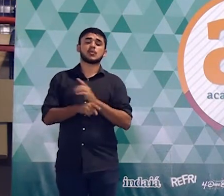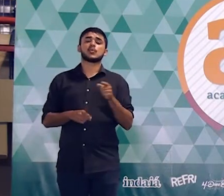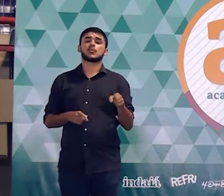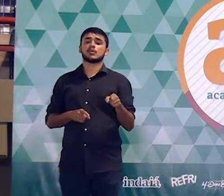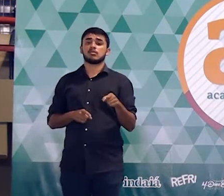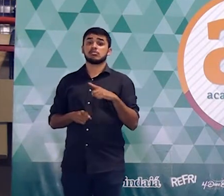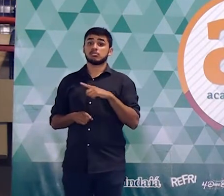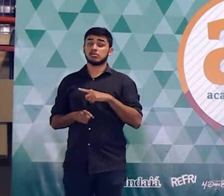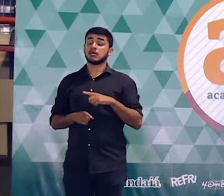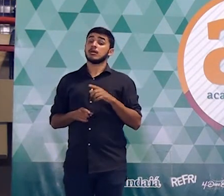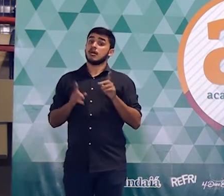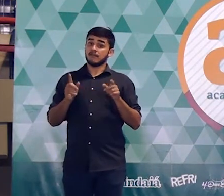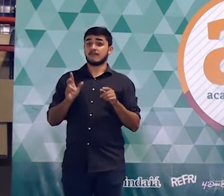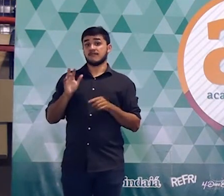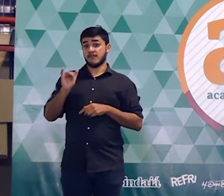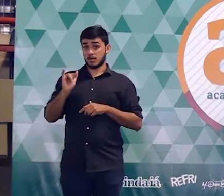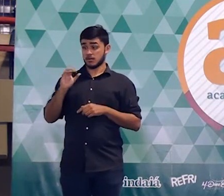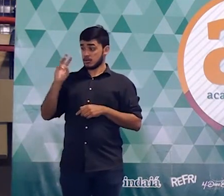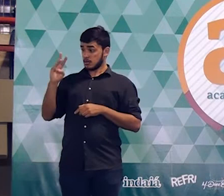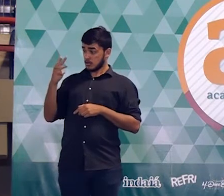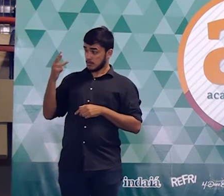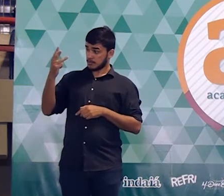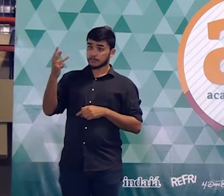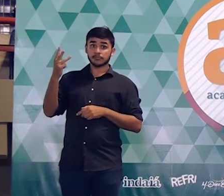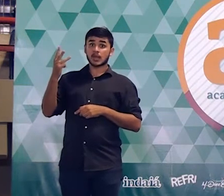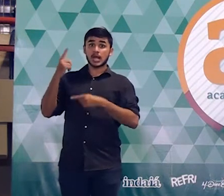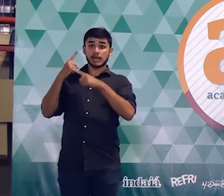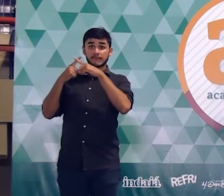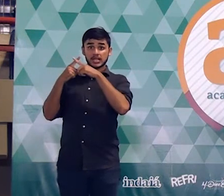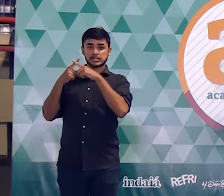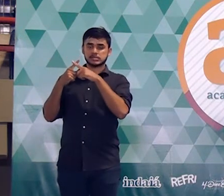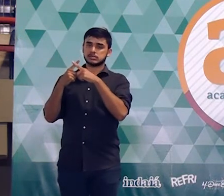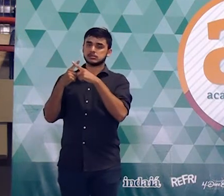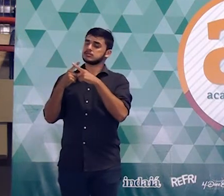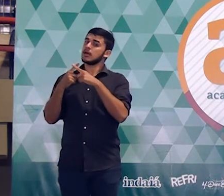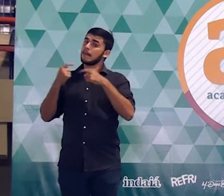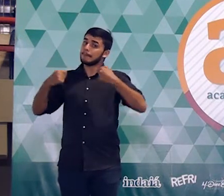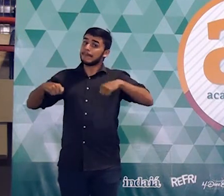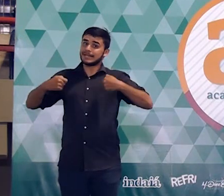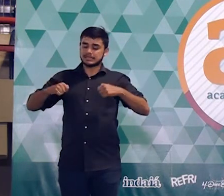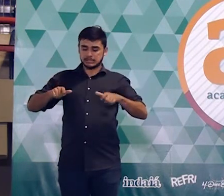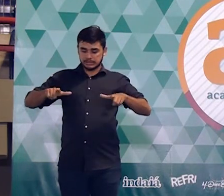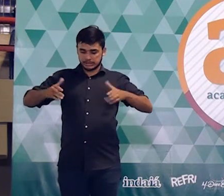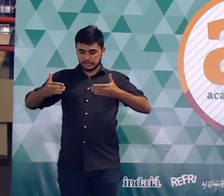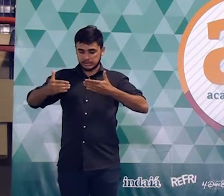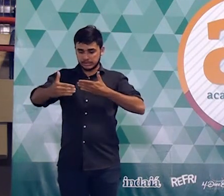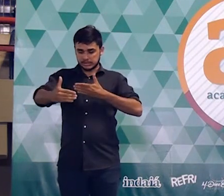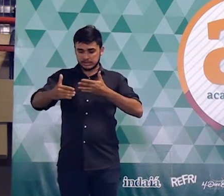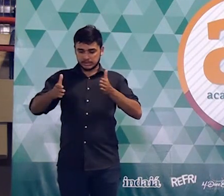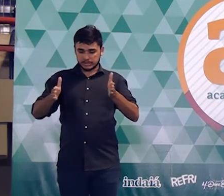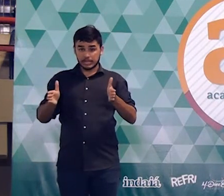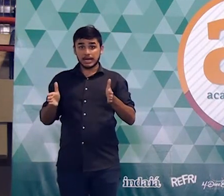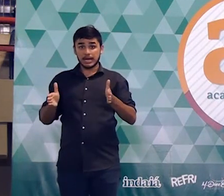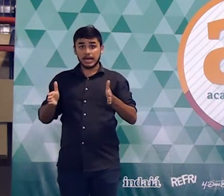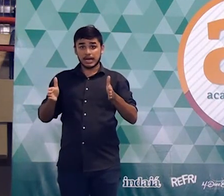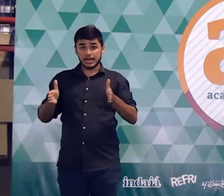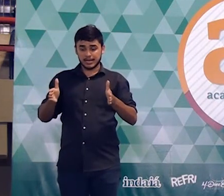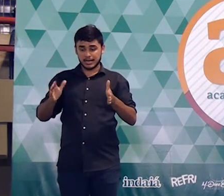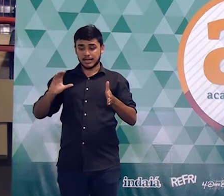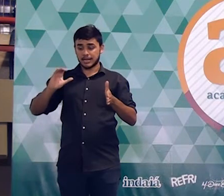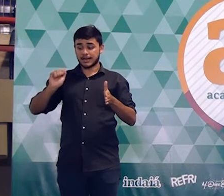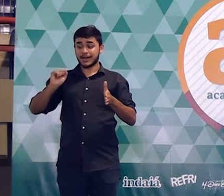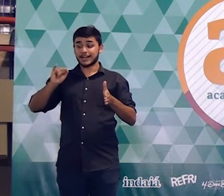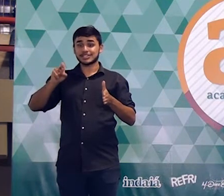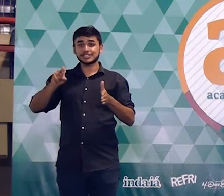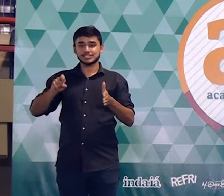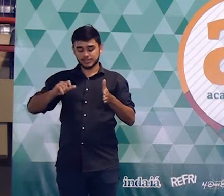Que mesmo você, aumentando o tamanho da peça, do comprimento e da largura, o